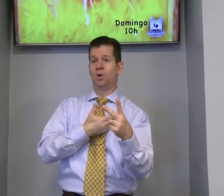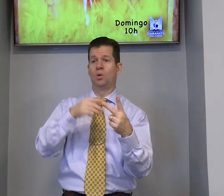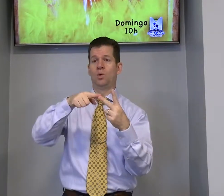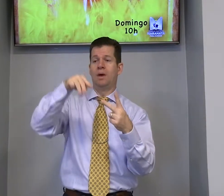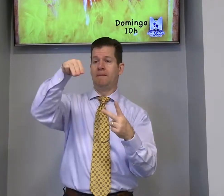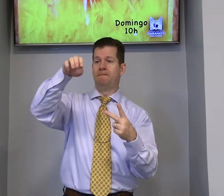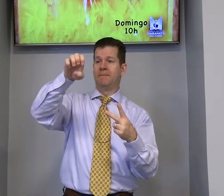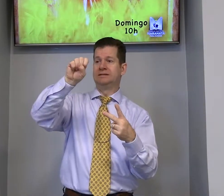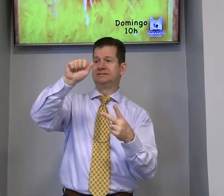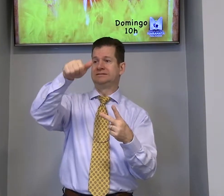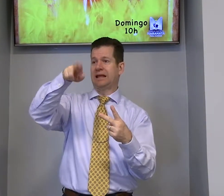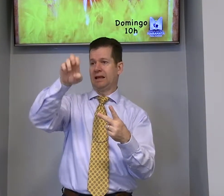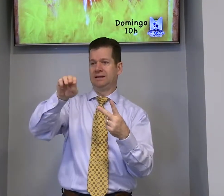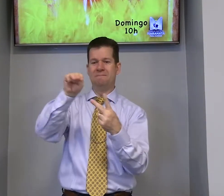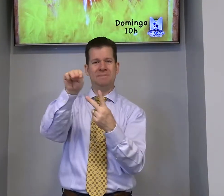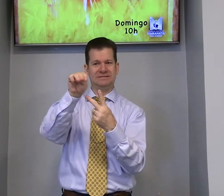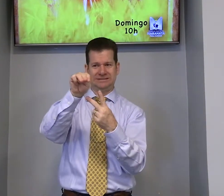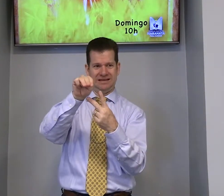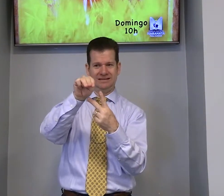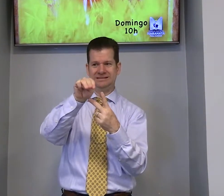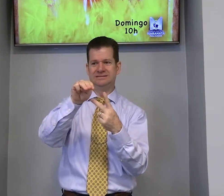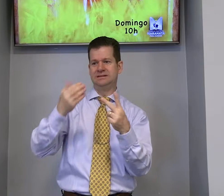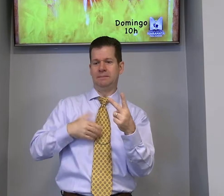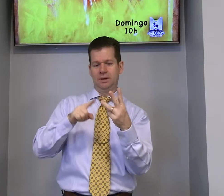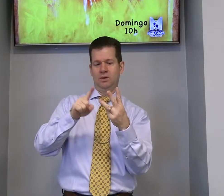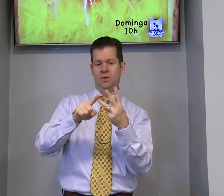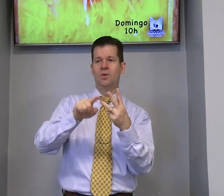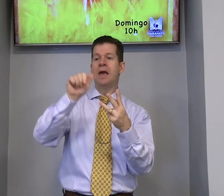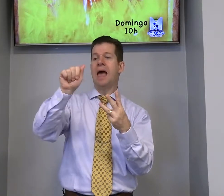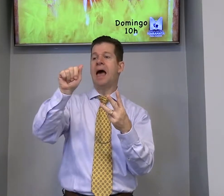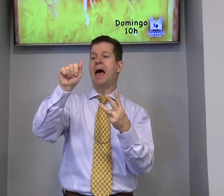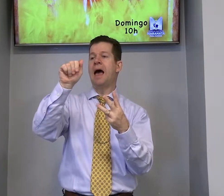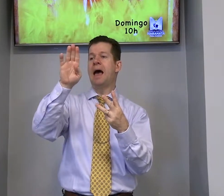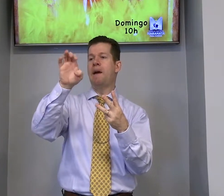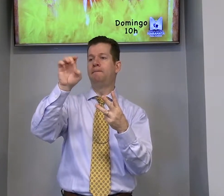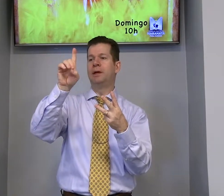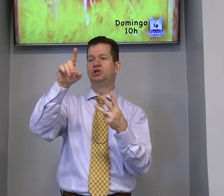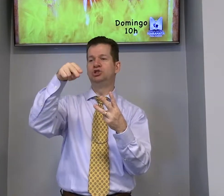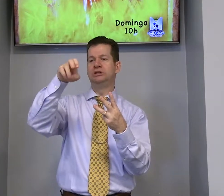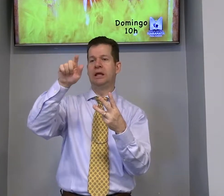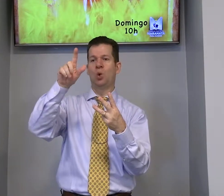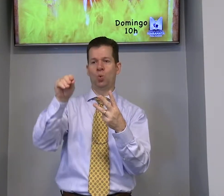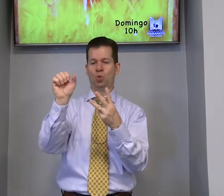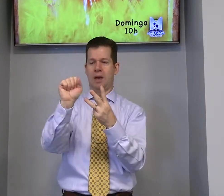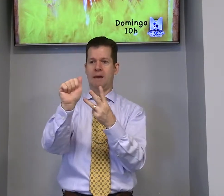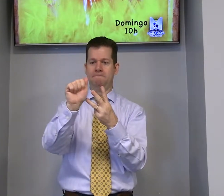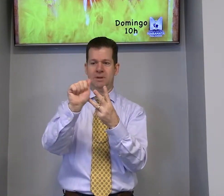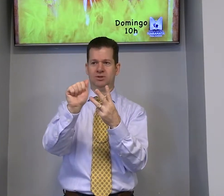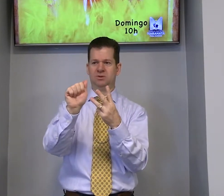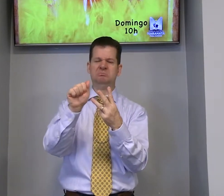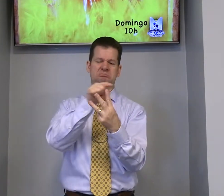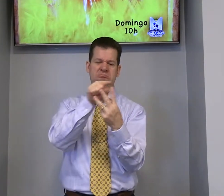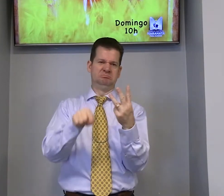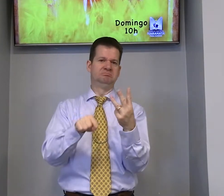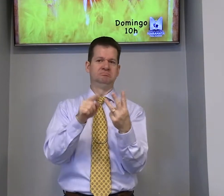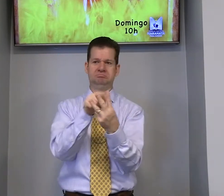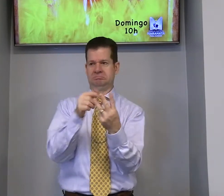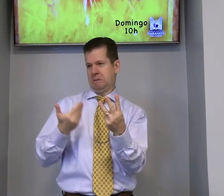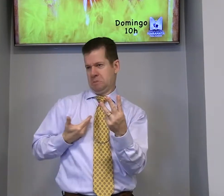Amin, Mezaki e Abednego. Tem três amigos,